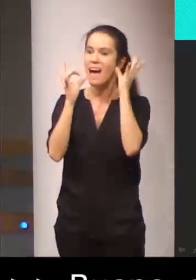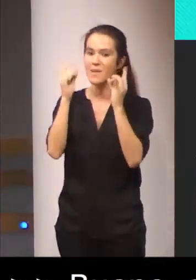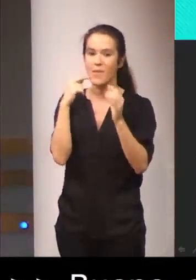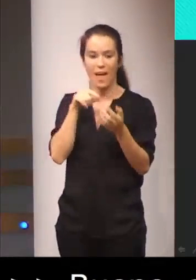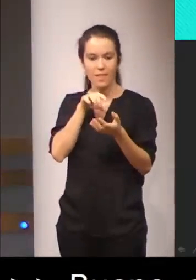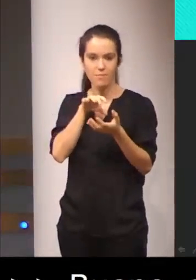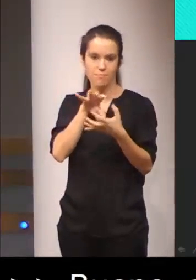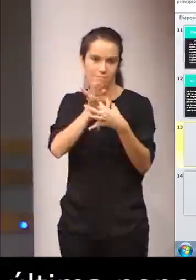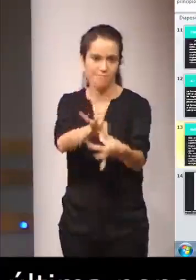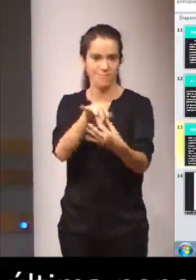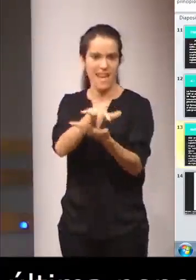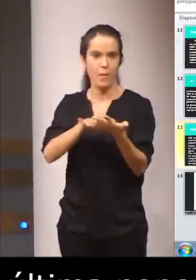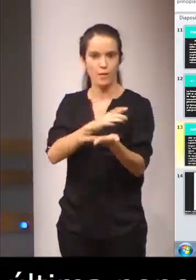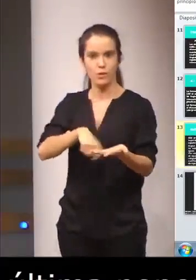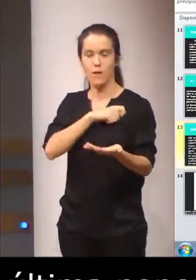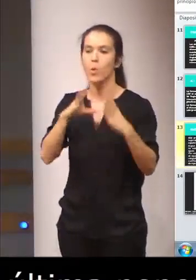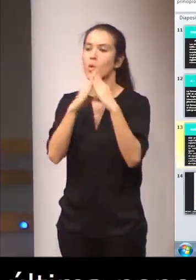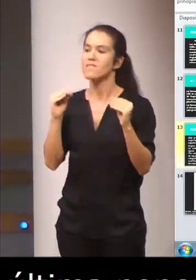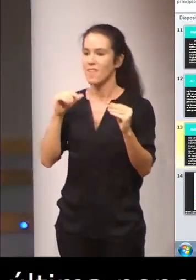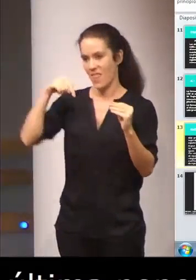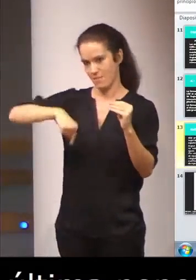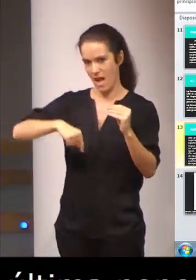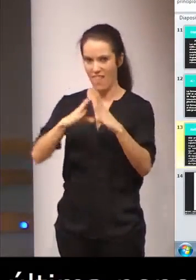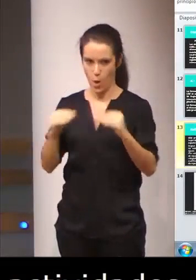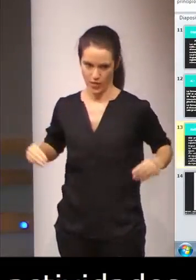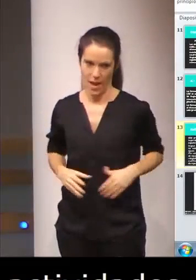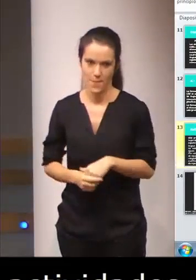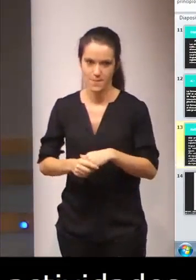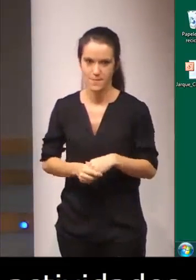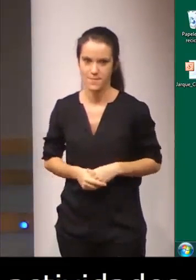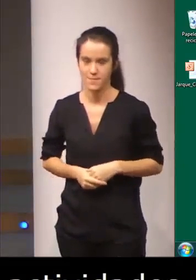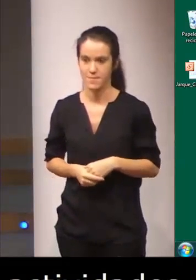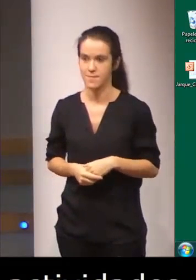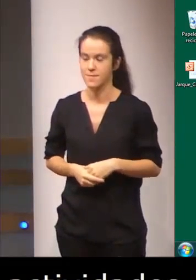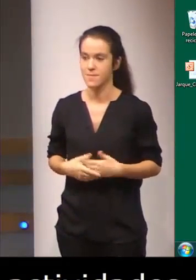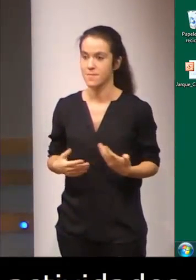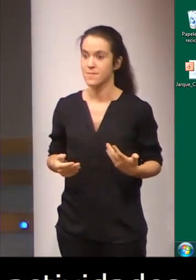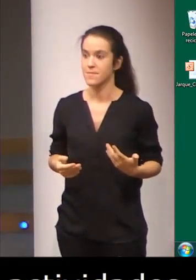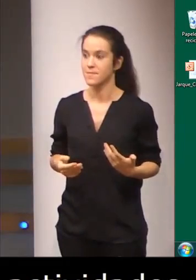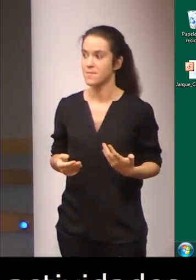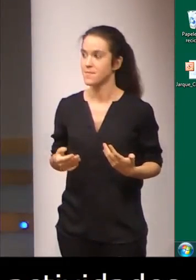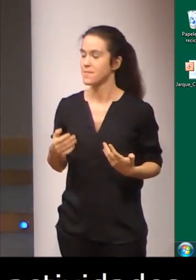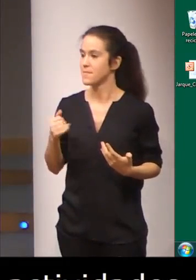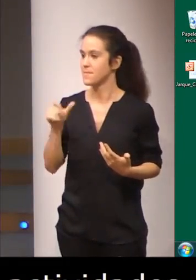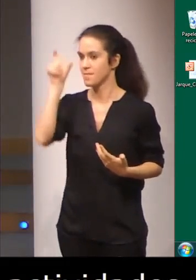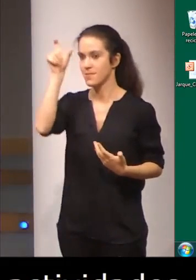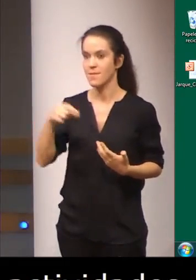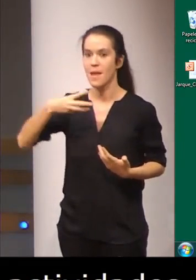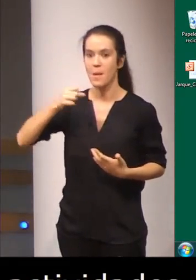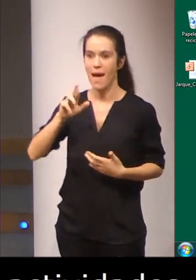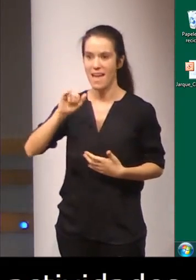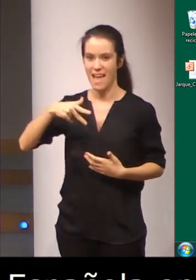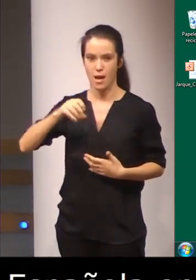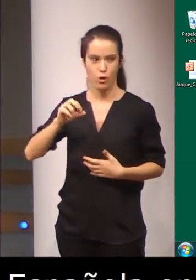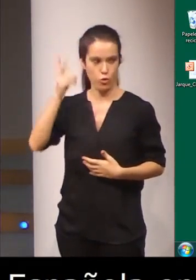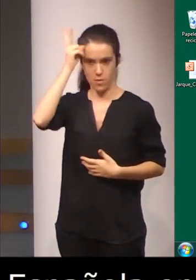de signos española en las universidades andaluzas. Vamos a contar con la intervención de Mariano Reyes Tejedor,